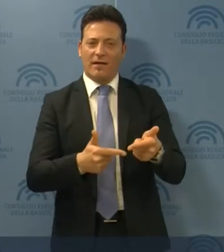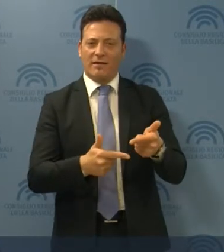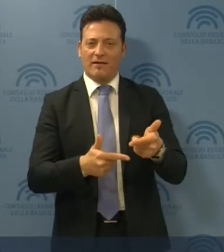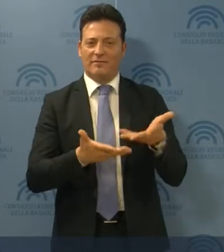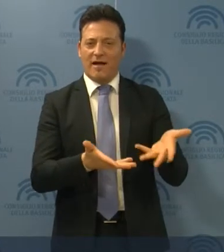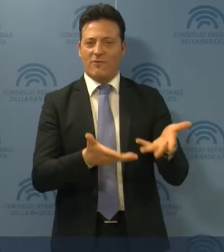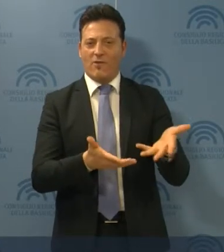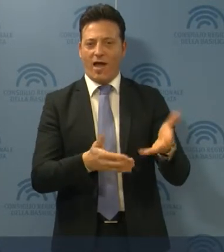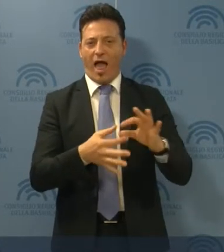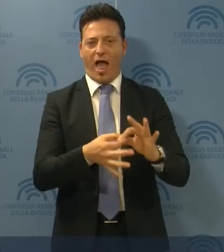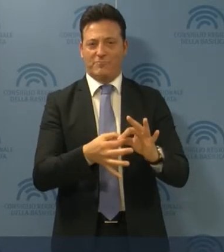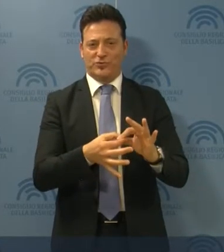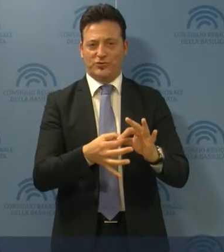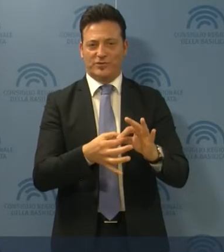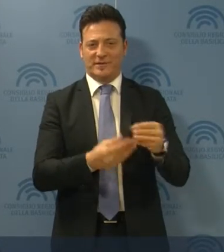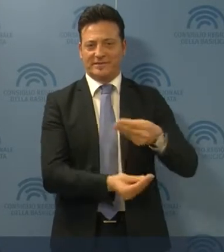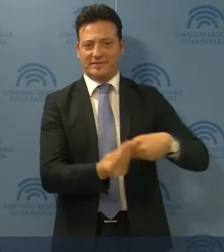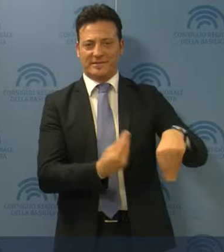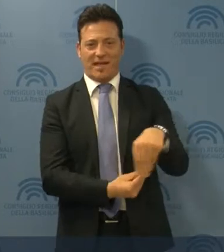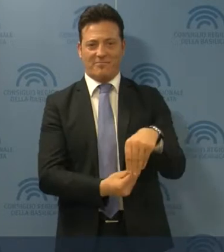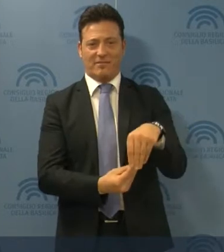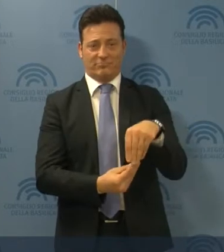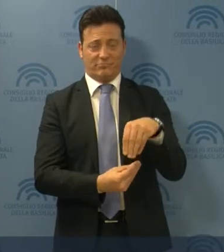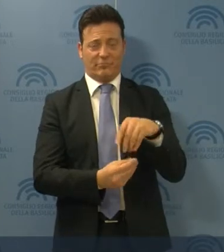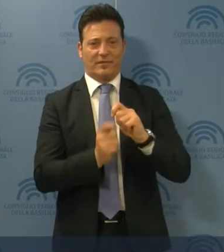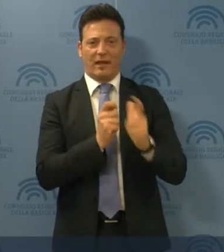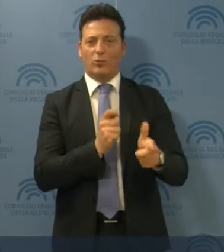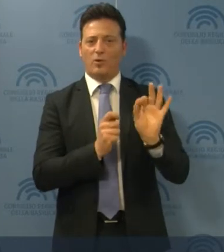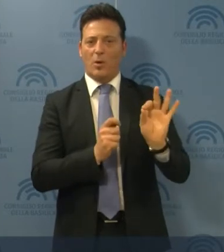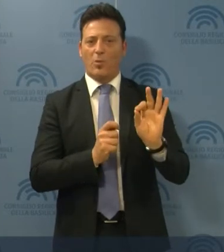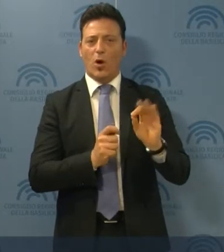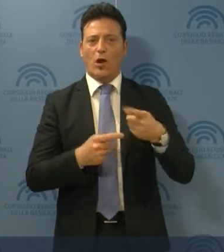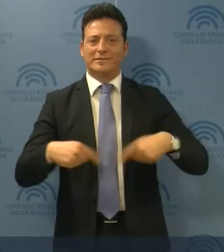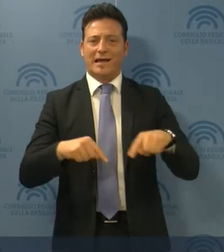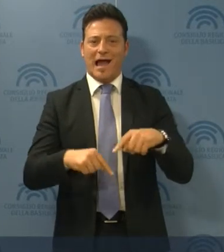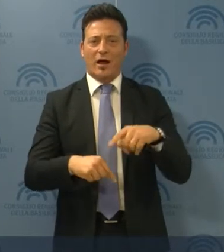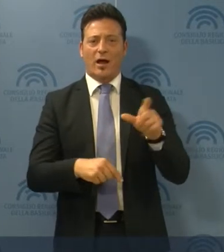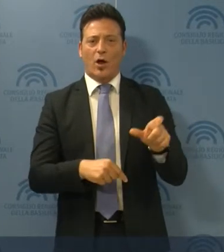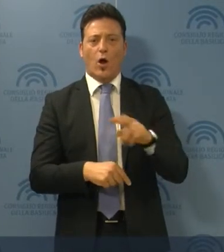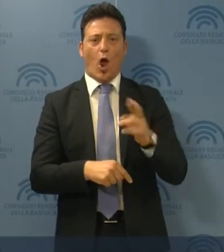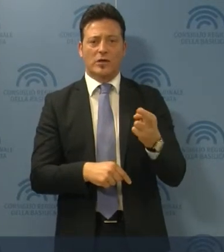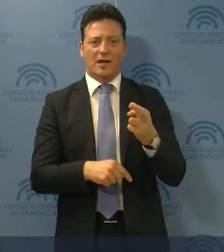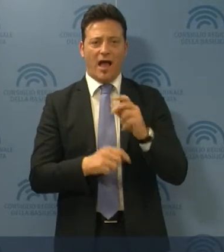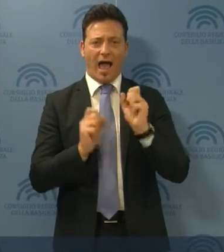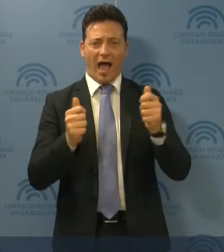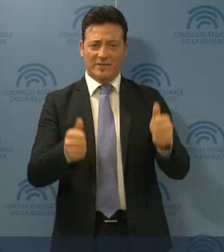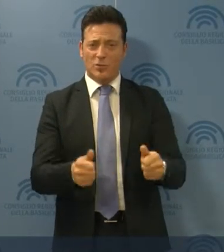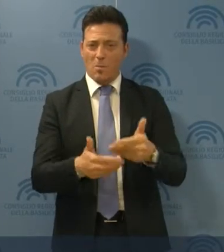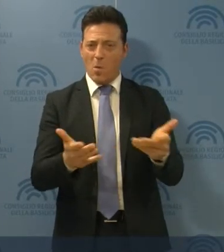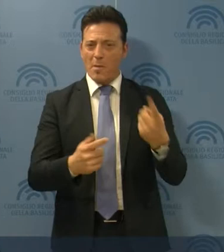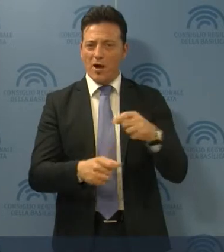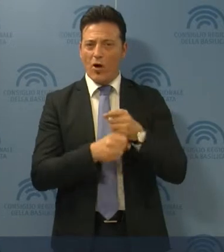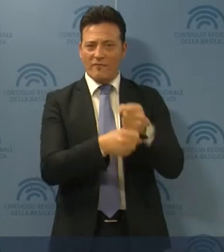prebende agli amici del sistema. È quanto denuncia il Consigliere Rosa, che si riferisce all'avviso pubblico per il